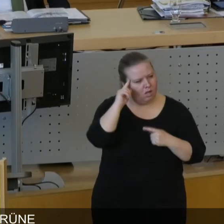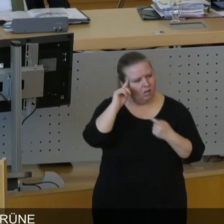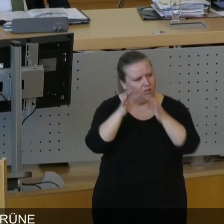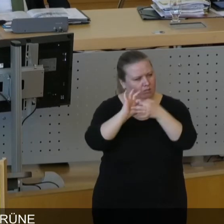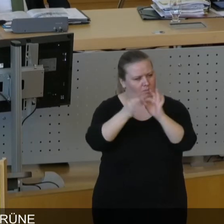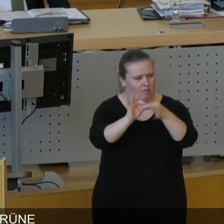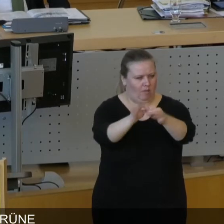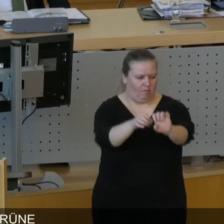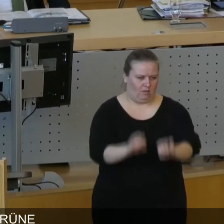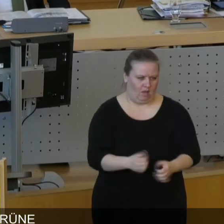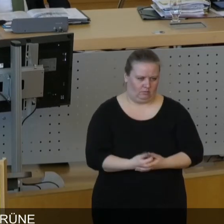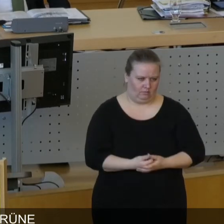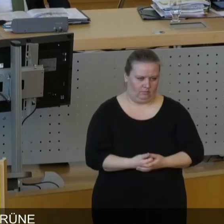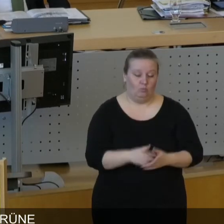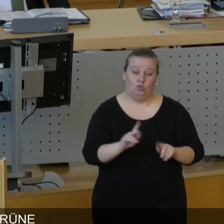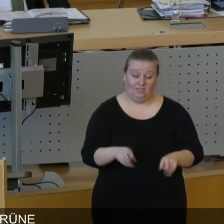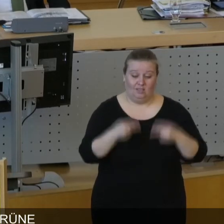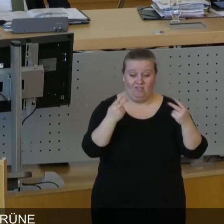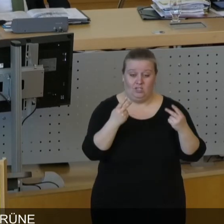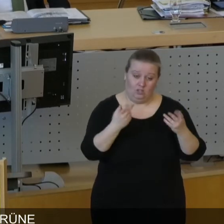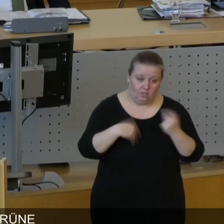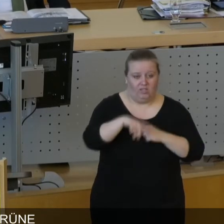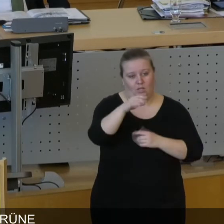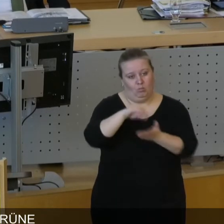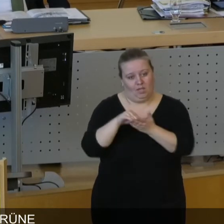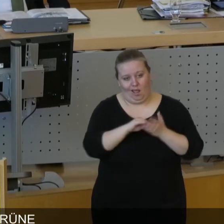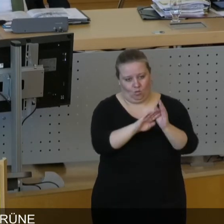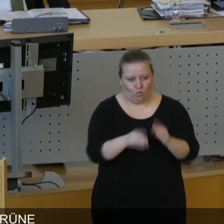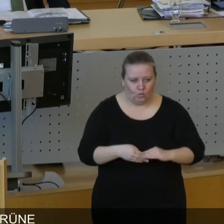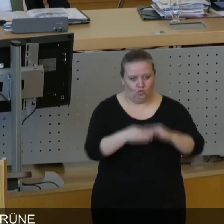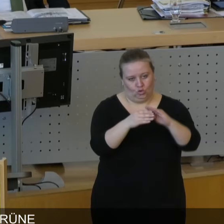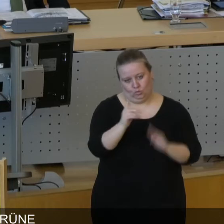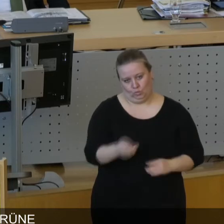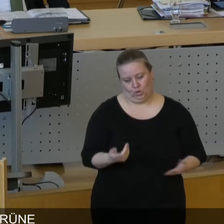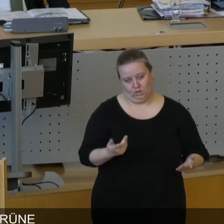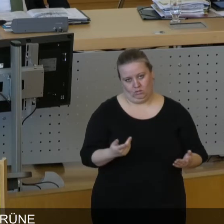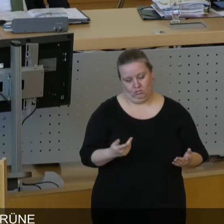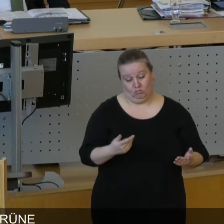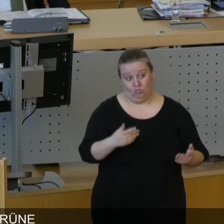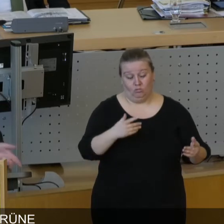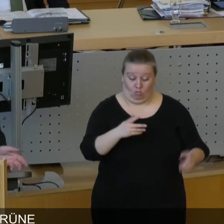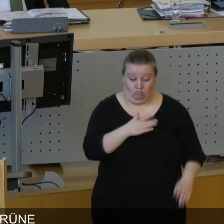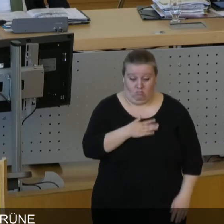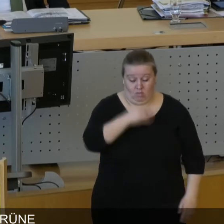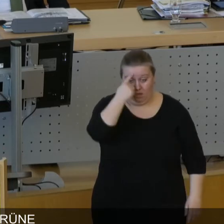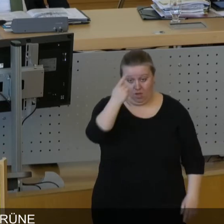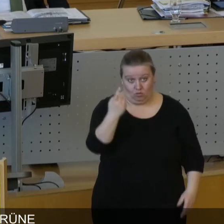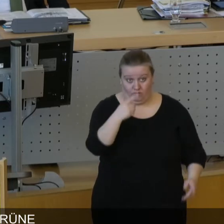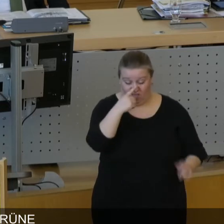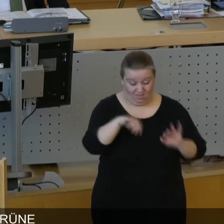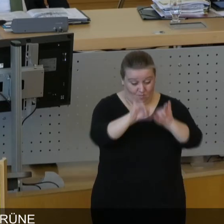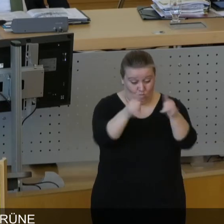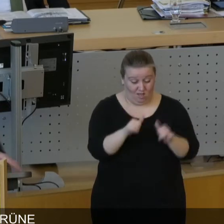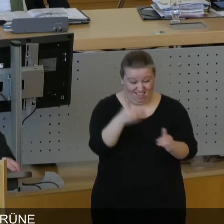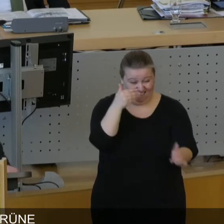verstehen zu lernen. Wir brauchen also dringend eine Stärkung der Beteiligungsmöglichkeiten. Und ich sage Ihnen auch, wer dieses Modell